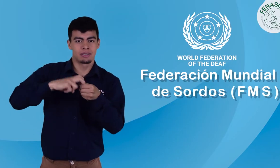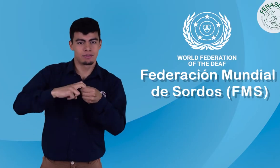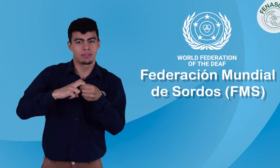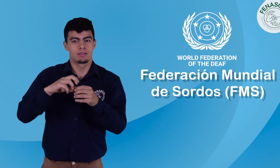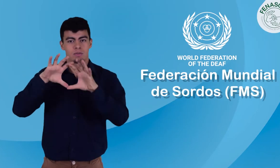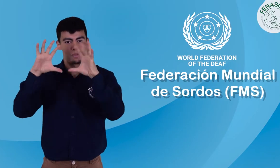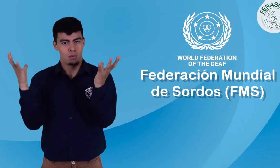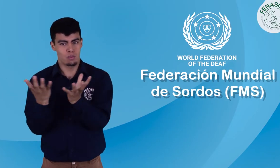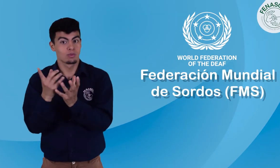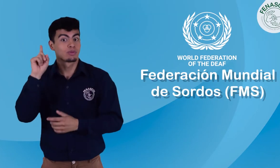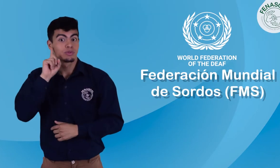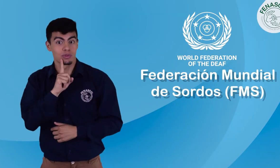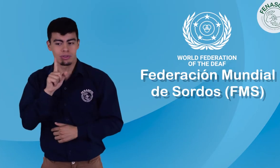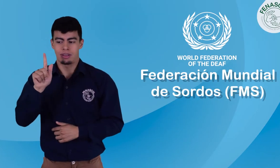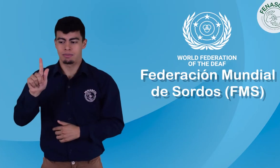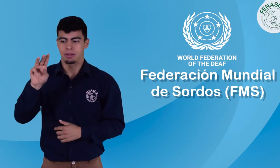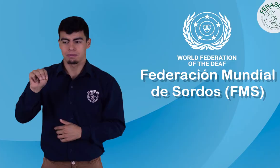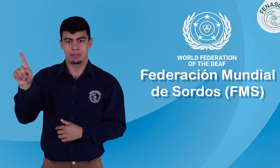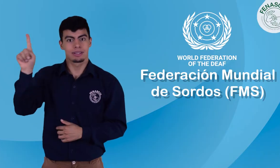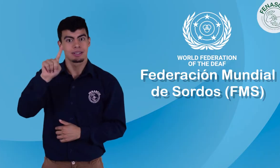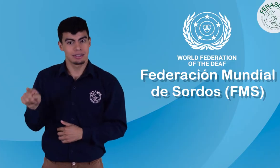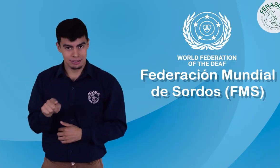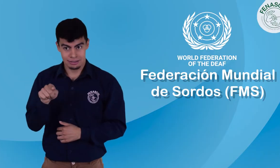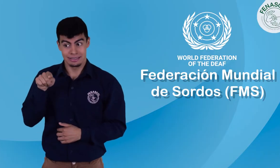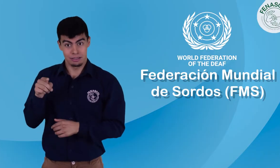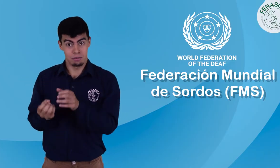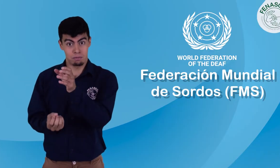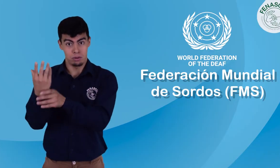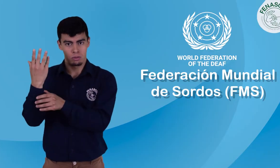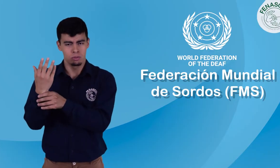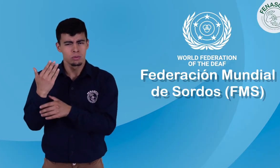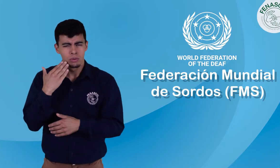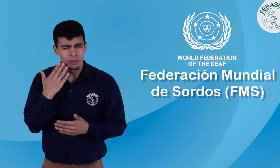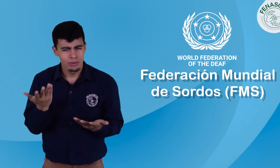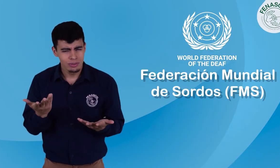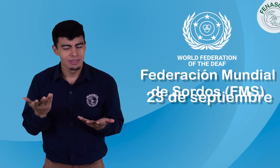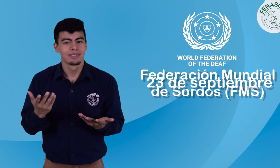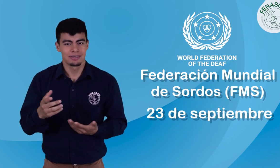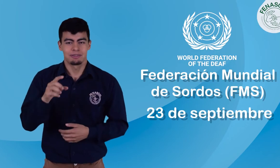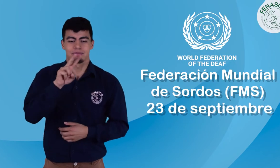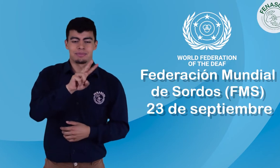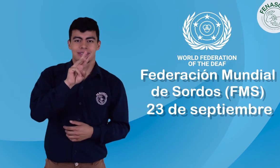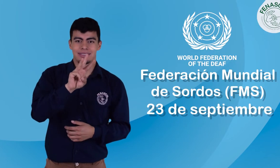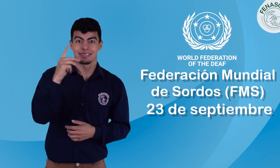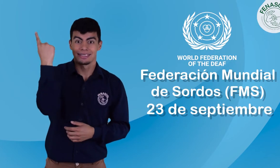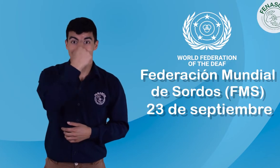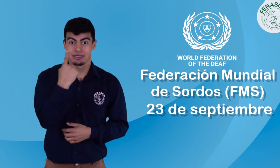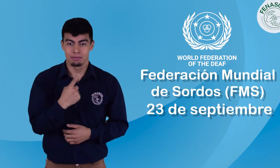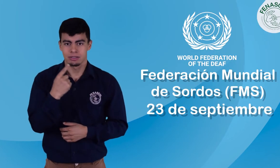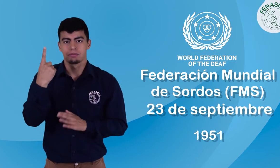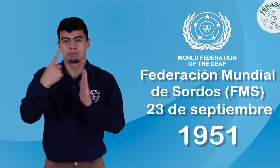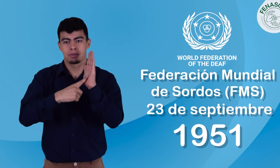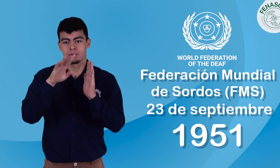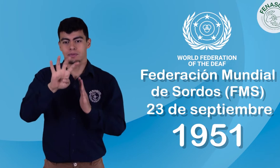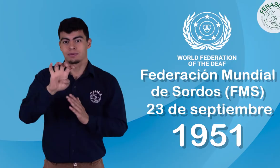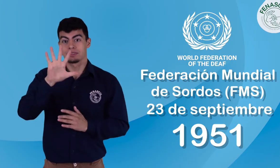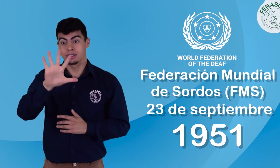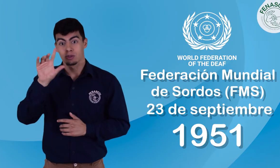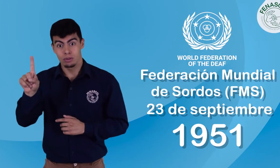Federación Mundial de Sordos, también conocida con sus siglas la FMS. Esta creación fue